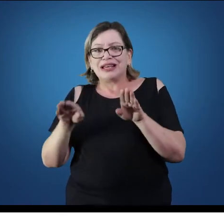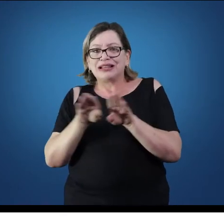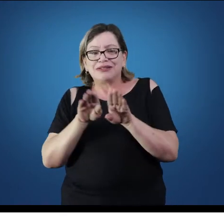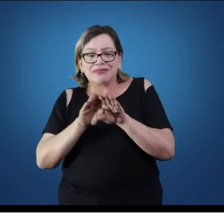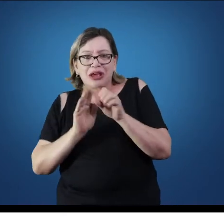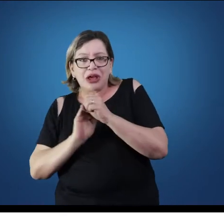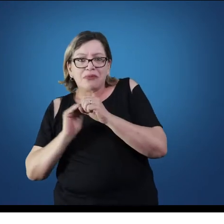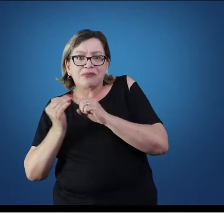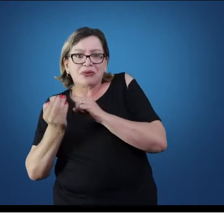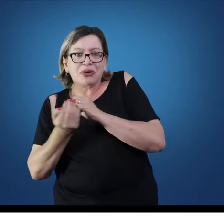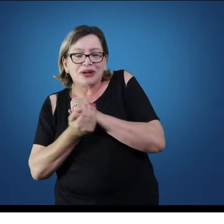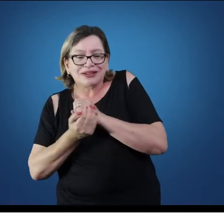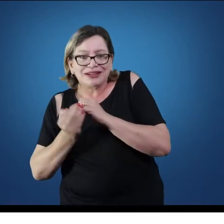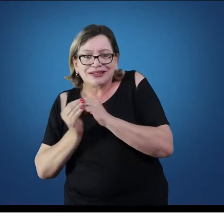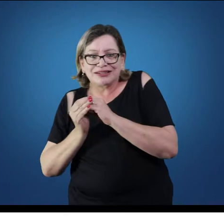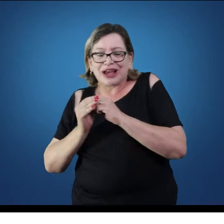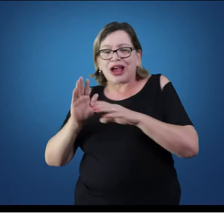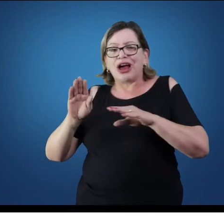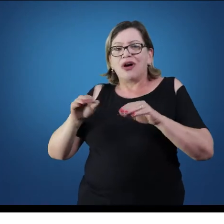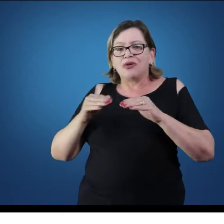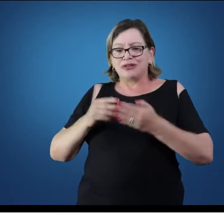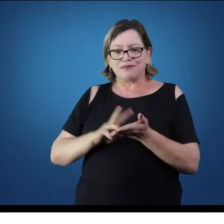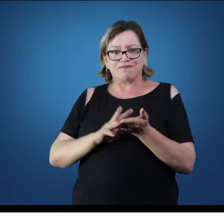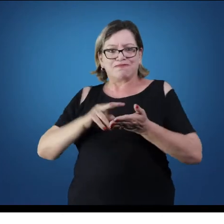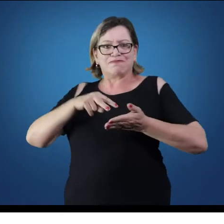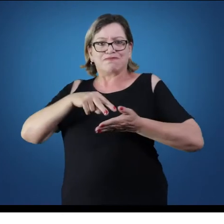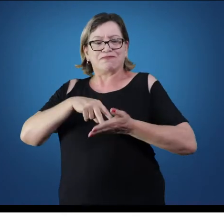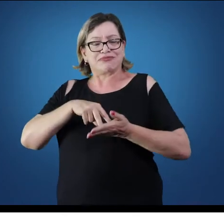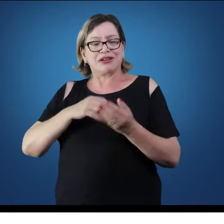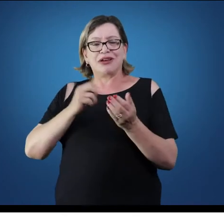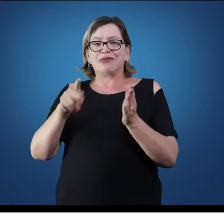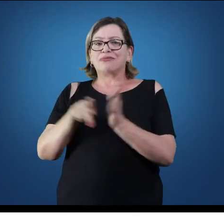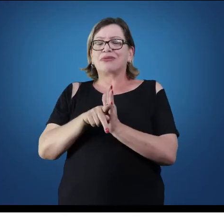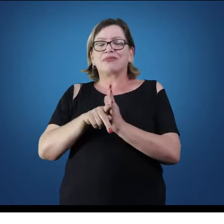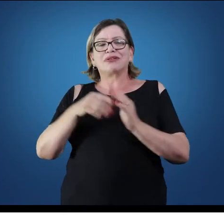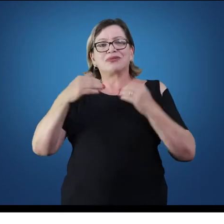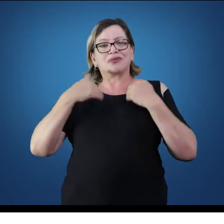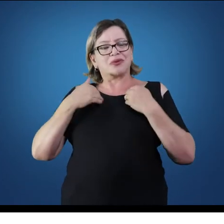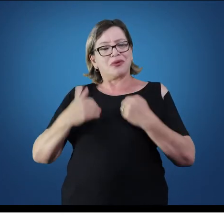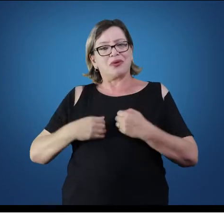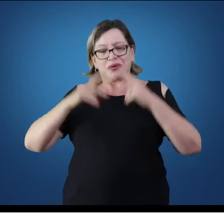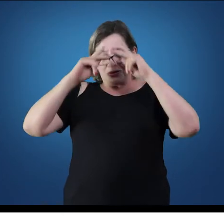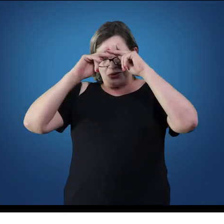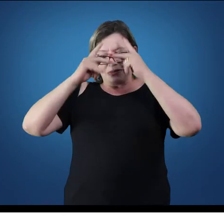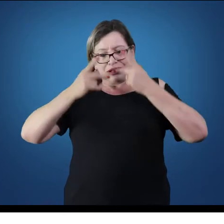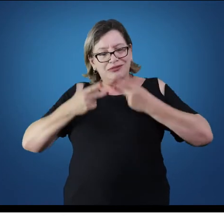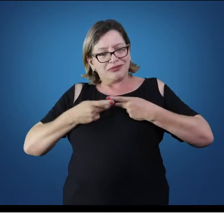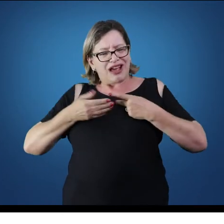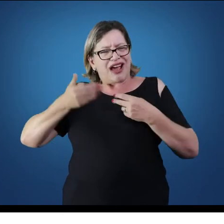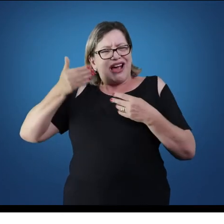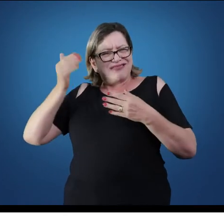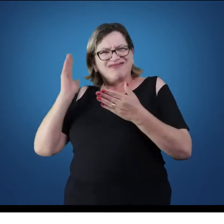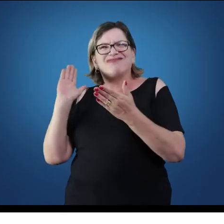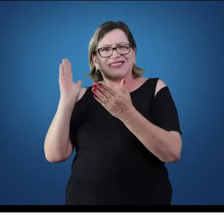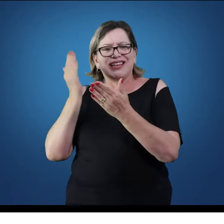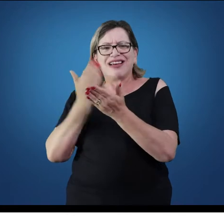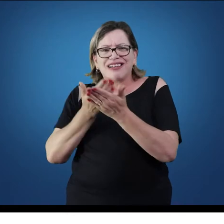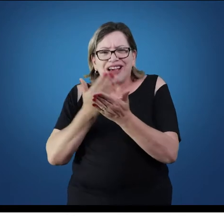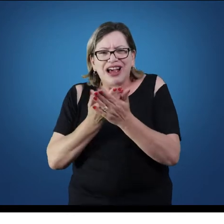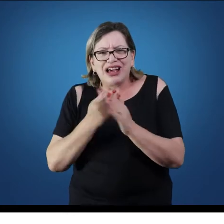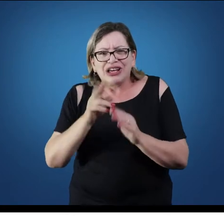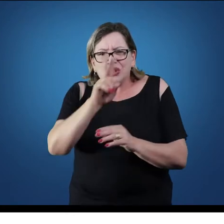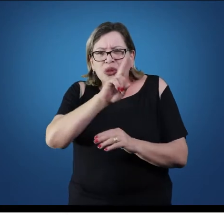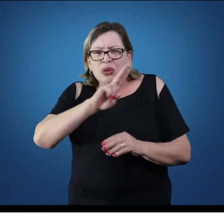estruturação, sustentação do corpo humano. Então a gente estuda desde a época da escola alguns nomes de ossos. Aqui nós vamos